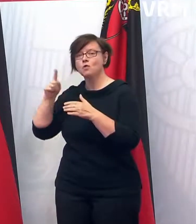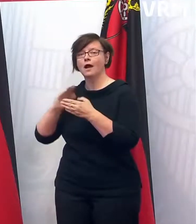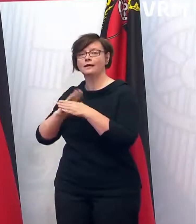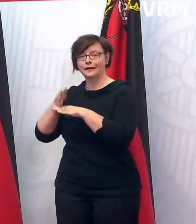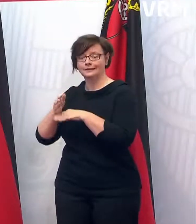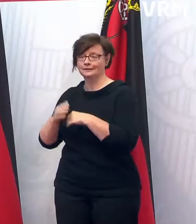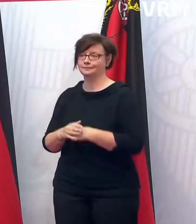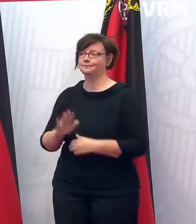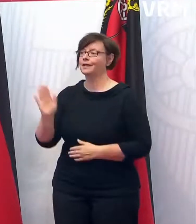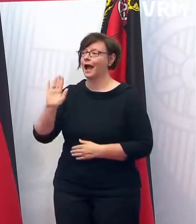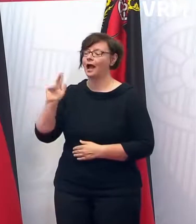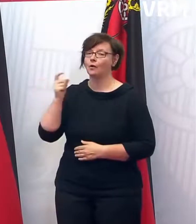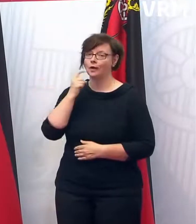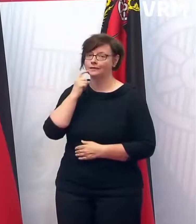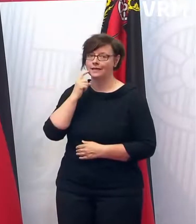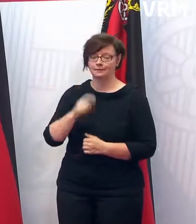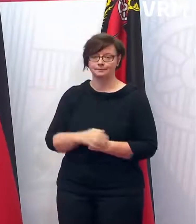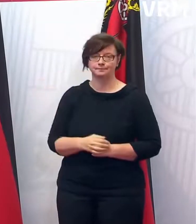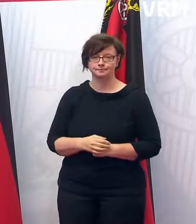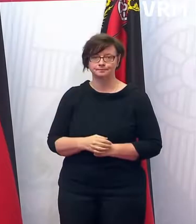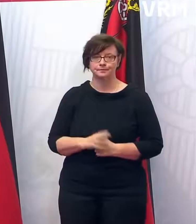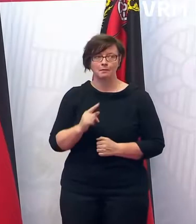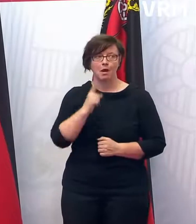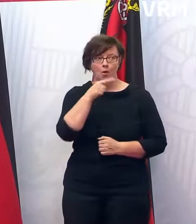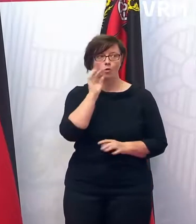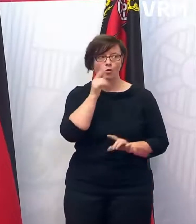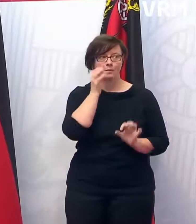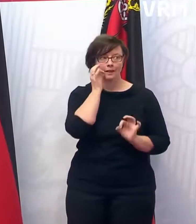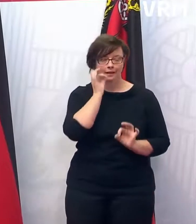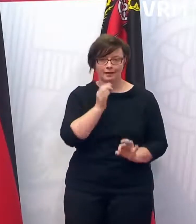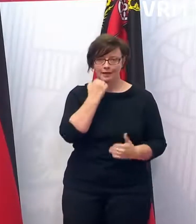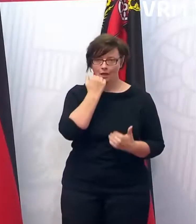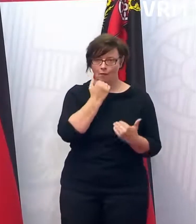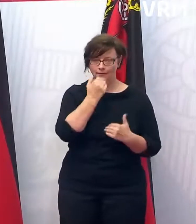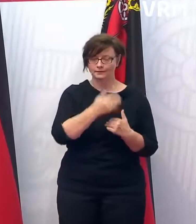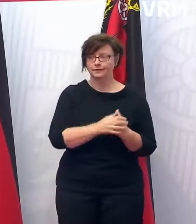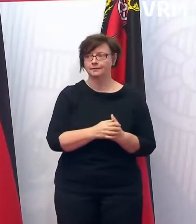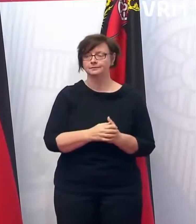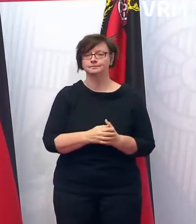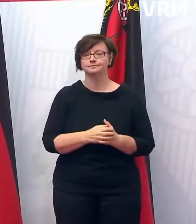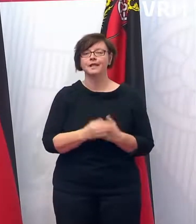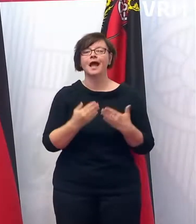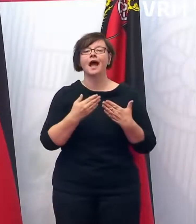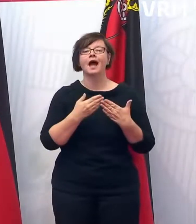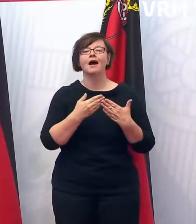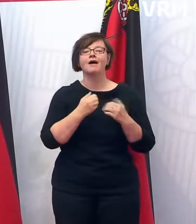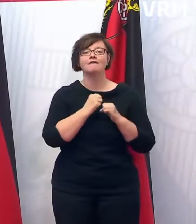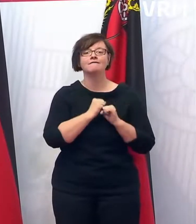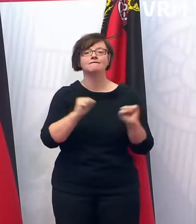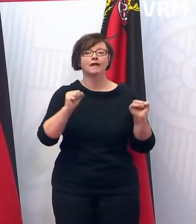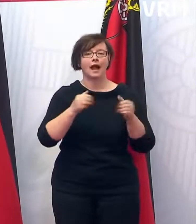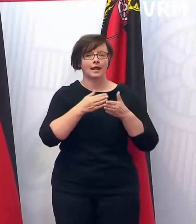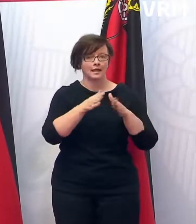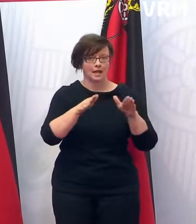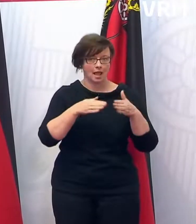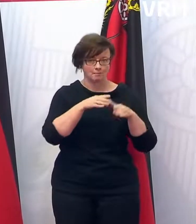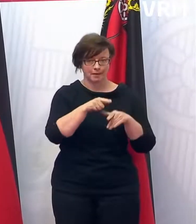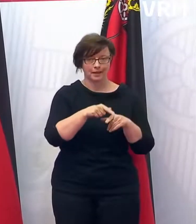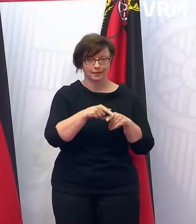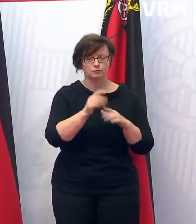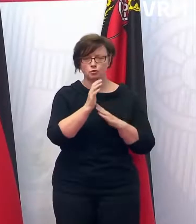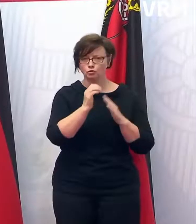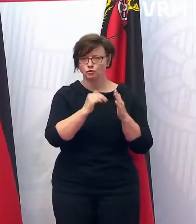Ja, hallo Herr Zahn. Der Herr Hoch wird das jetzt im Detail nochmal sagen. Ich will nur zu den Freibädern sagen, wir haben ja eigentlich auf die